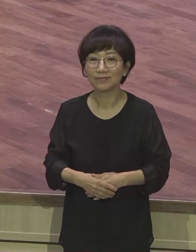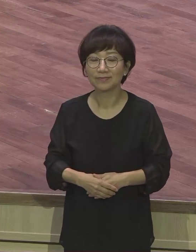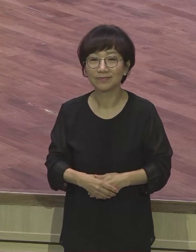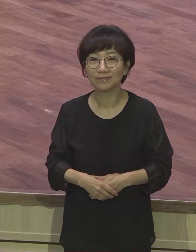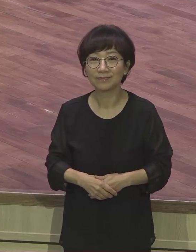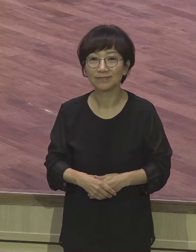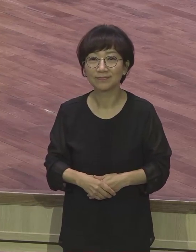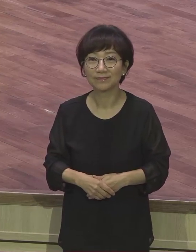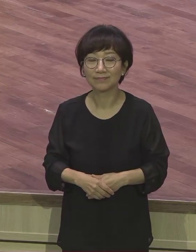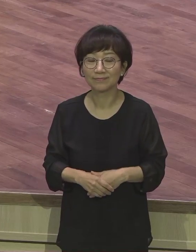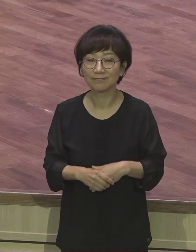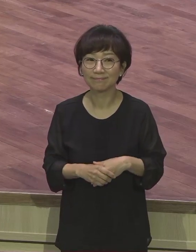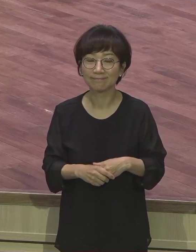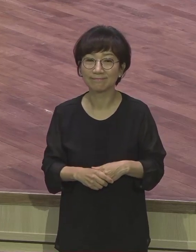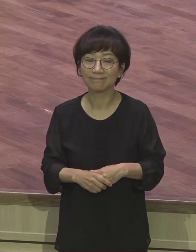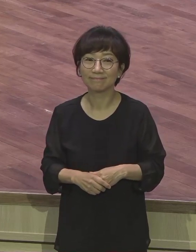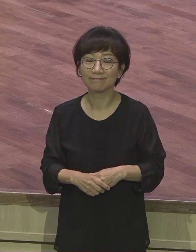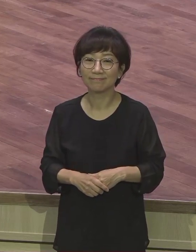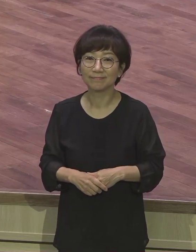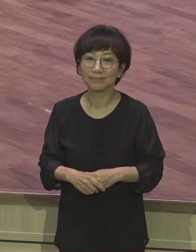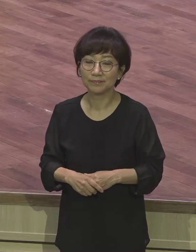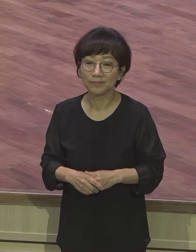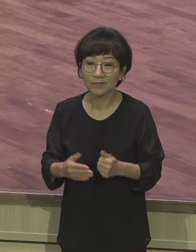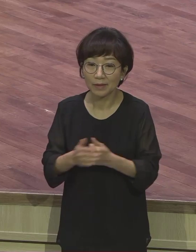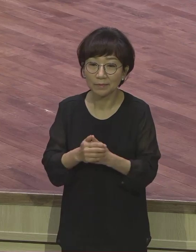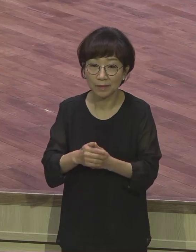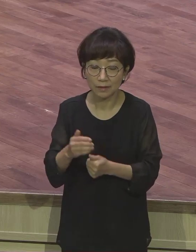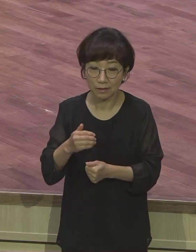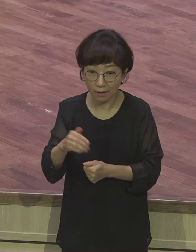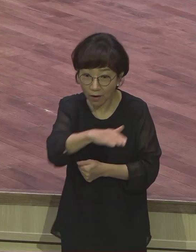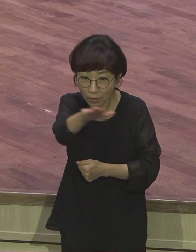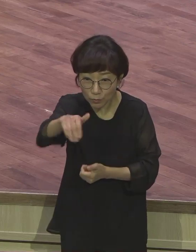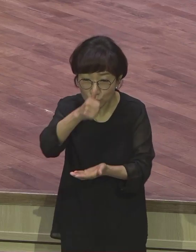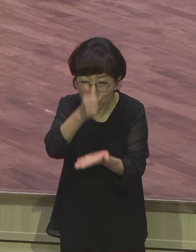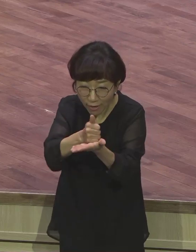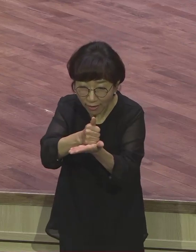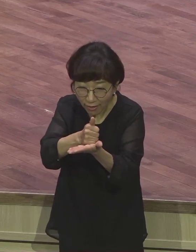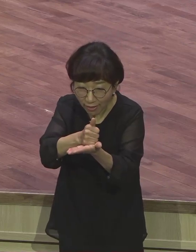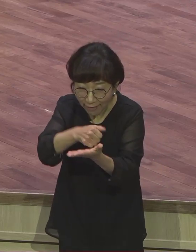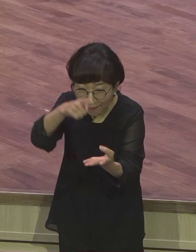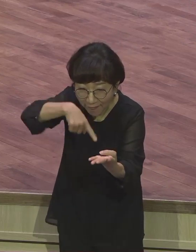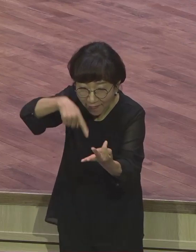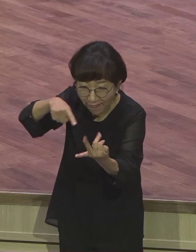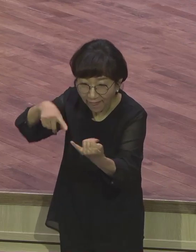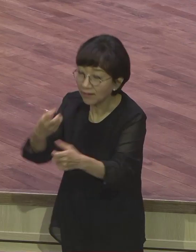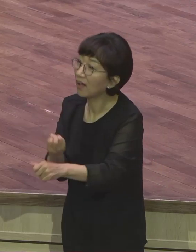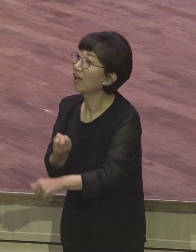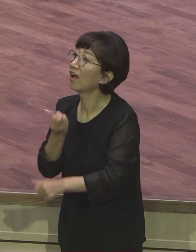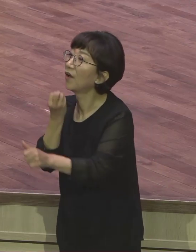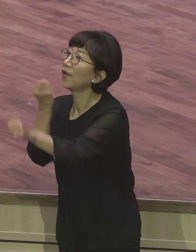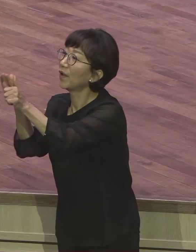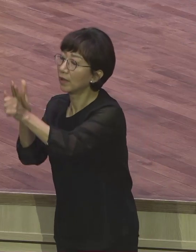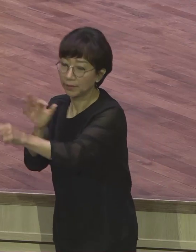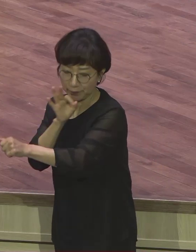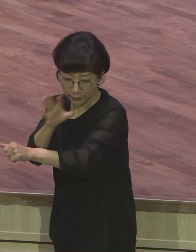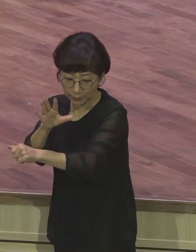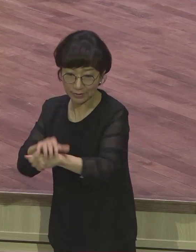그 어느 누구도 여러분 정지할 수가 없어요. 예수 믿는 사람을 보고 정지하면 안 돼요. 그것 자체가